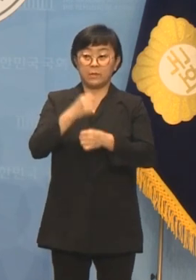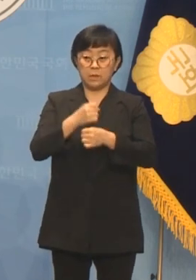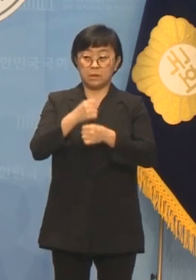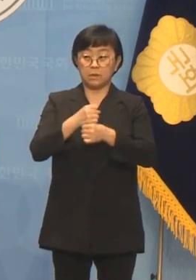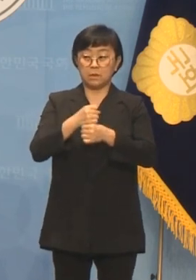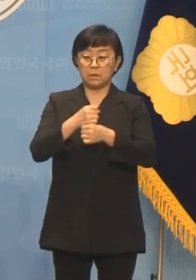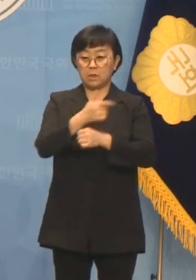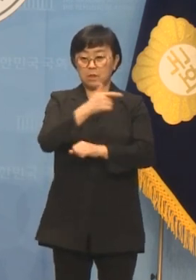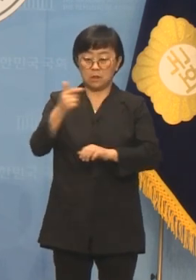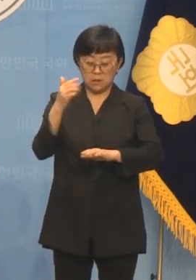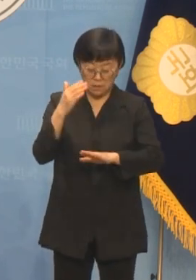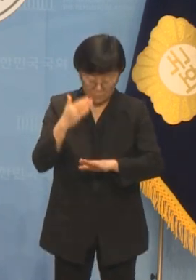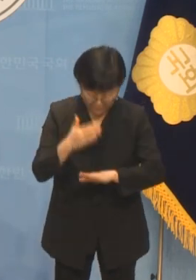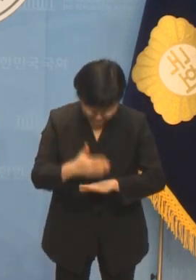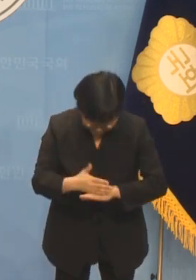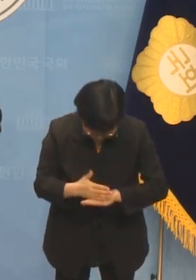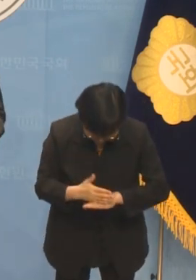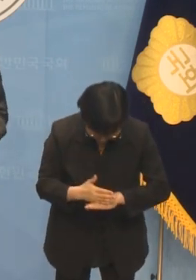대단히 감사합니다.